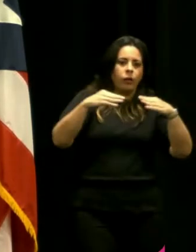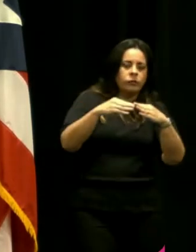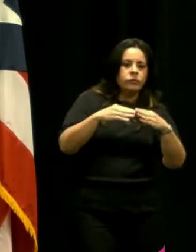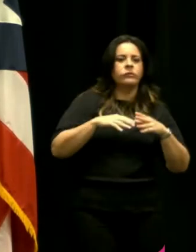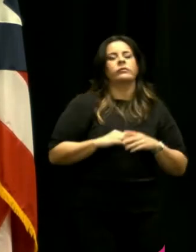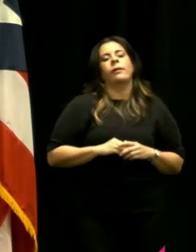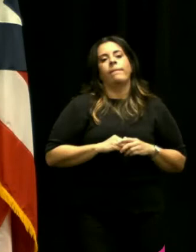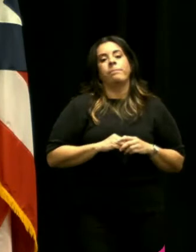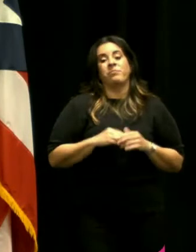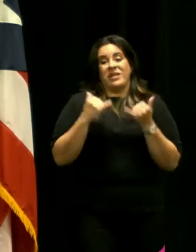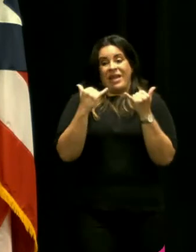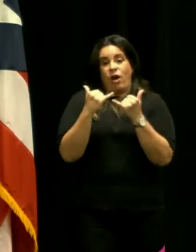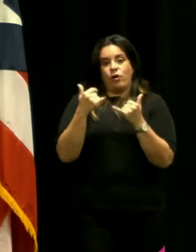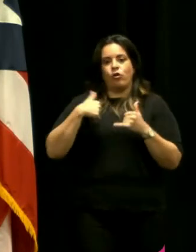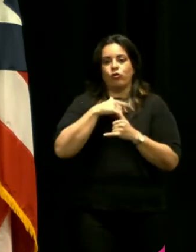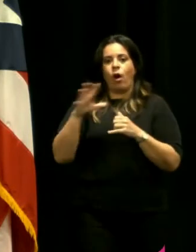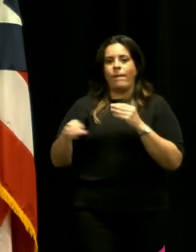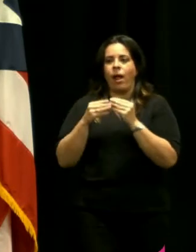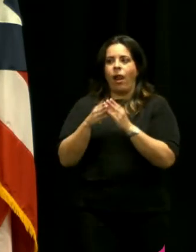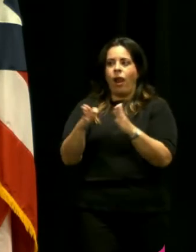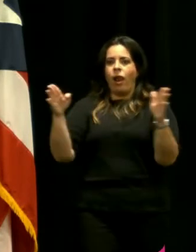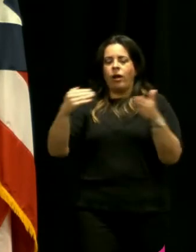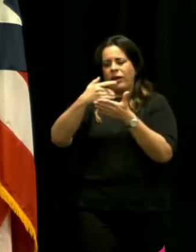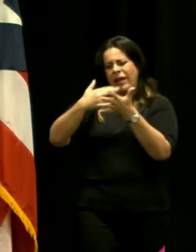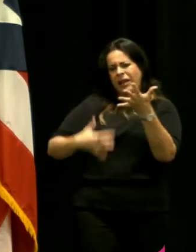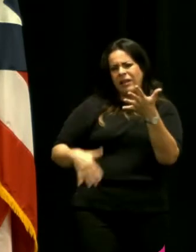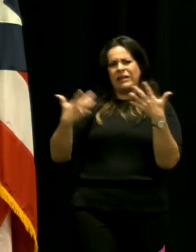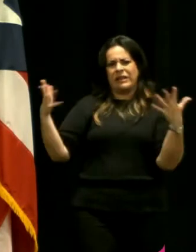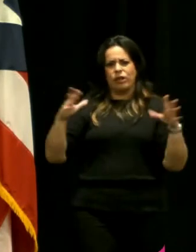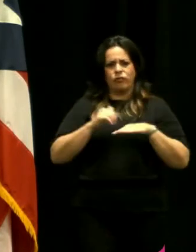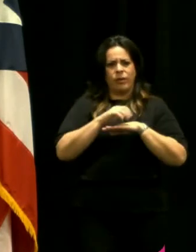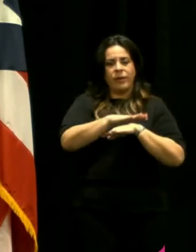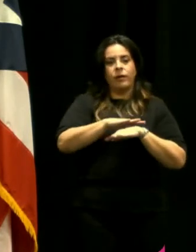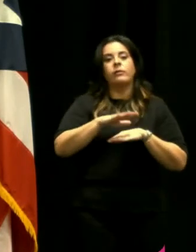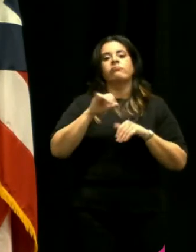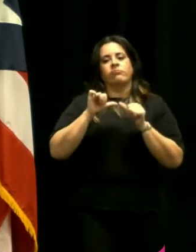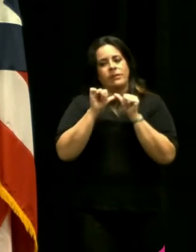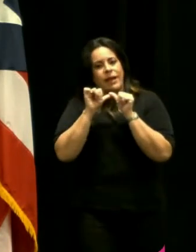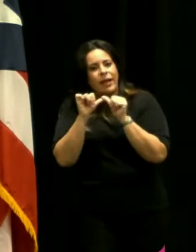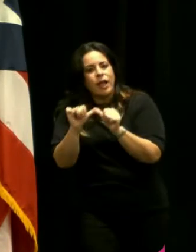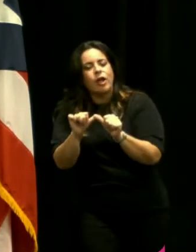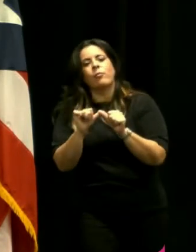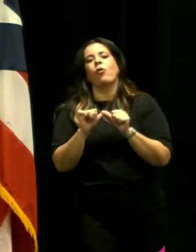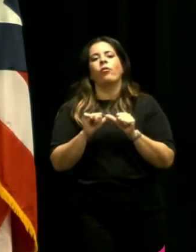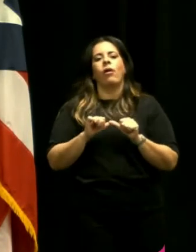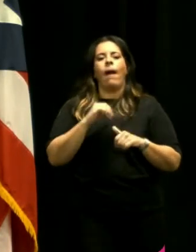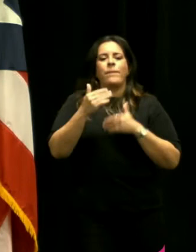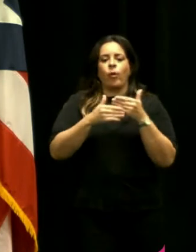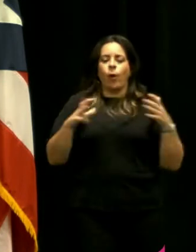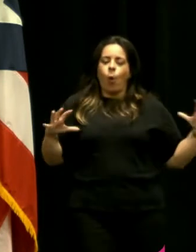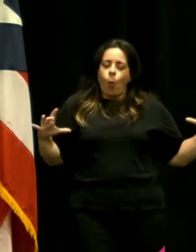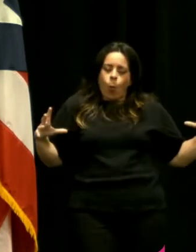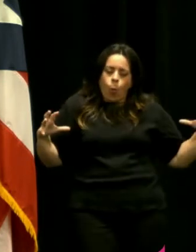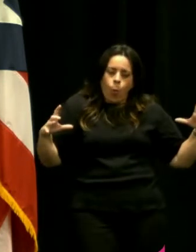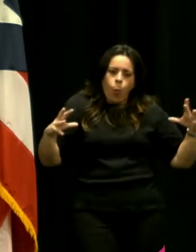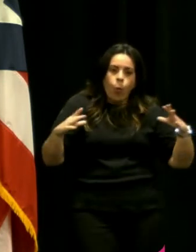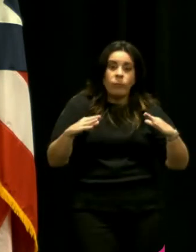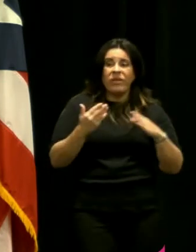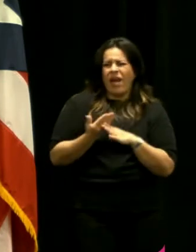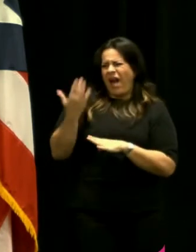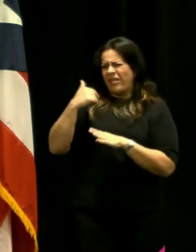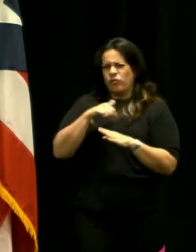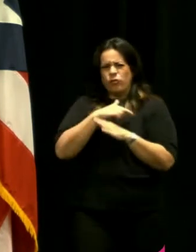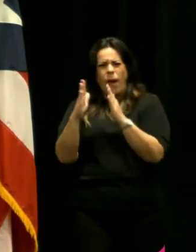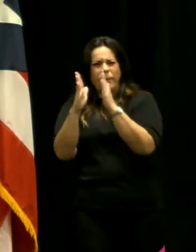ahora lo estamos expandiendo la lista que di anteriormente o sea que seguimos cerrando el cerco anteriormente también habíamos pedido